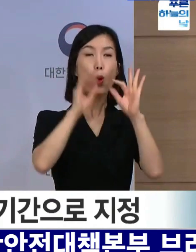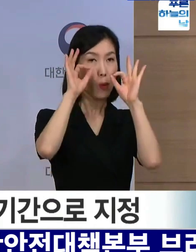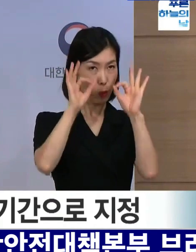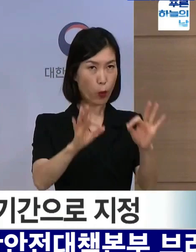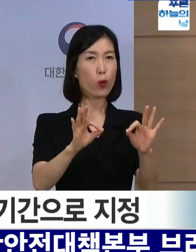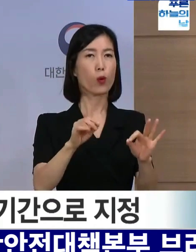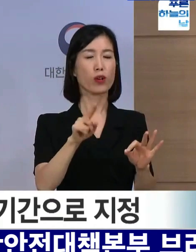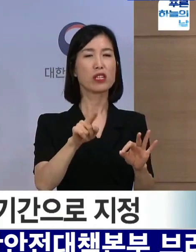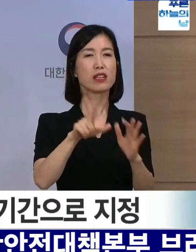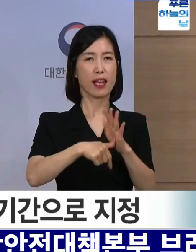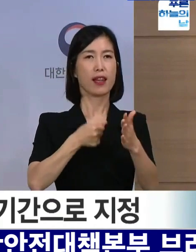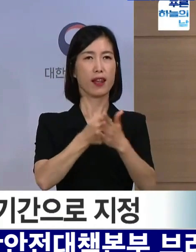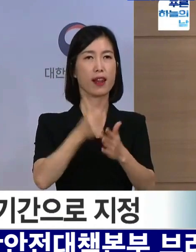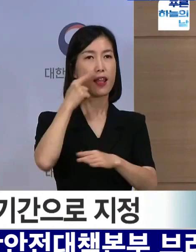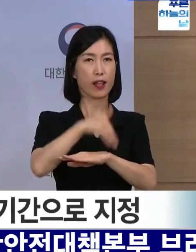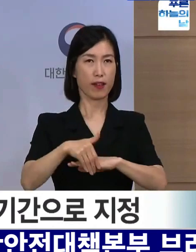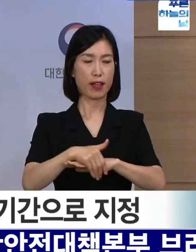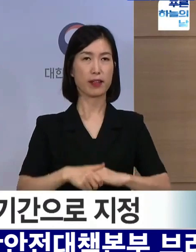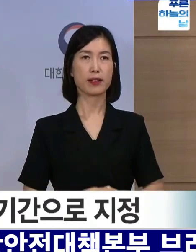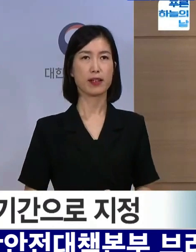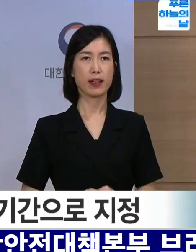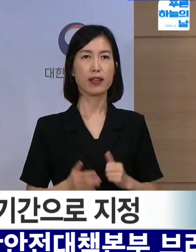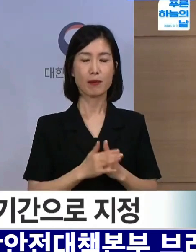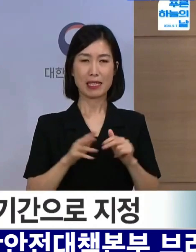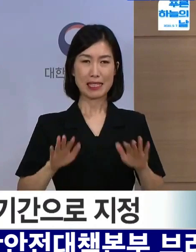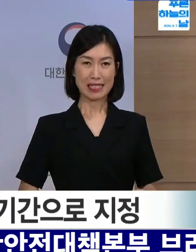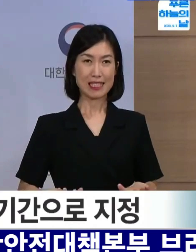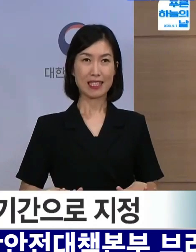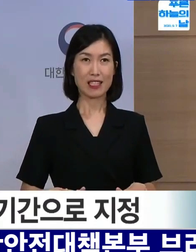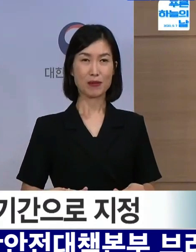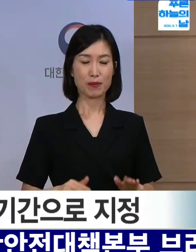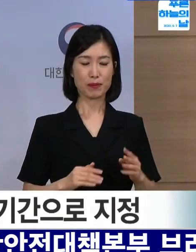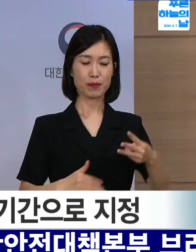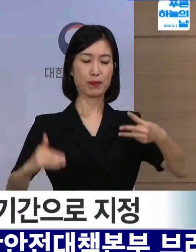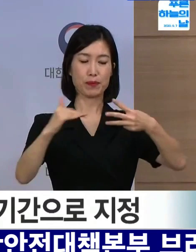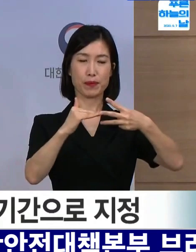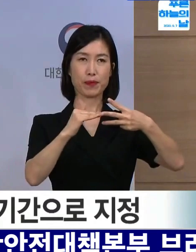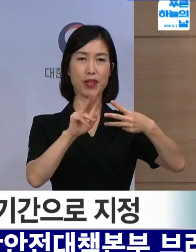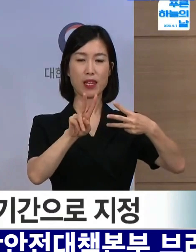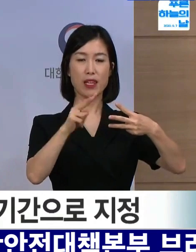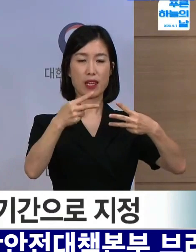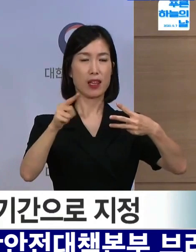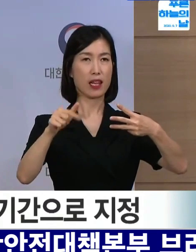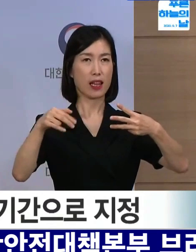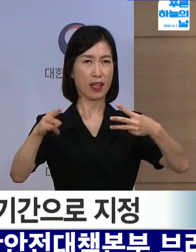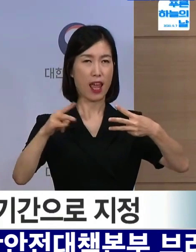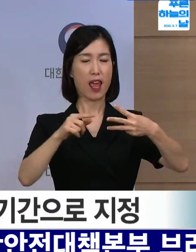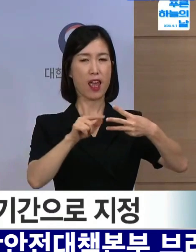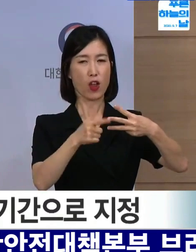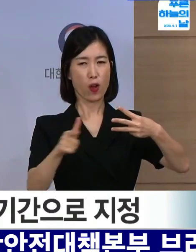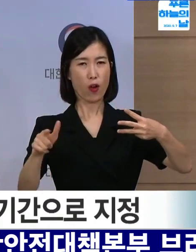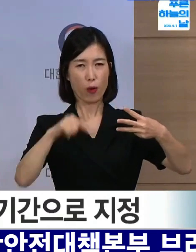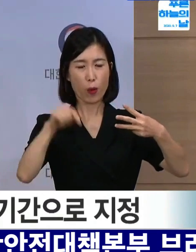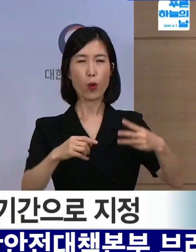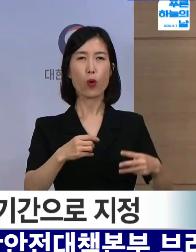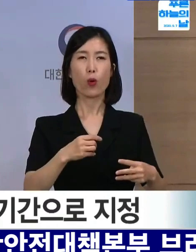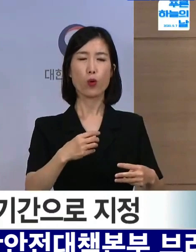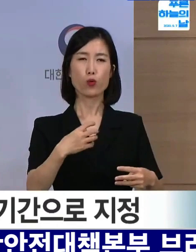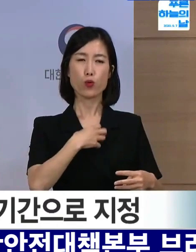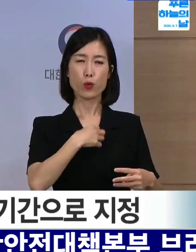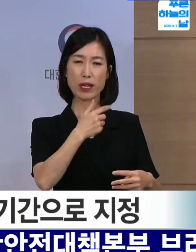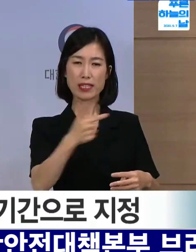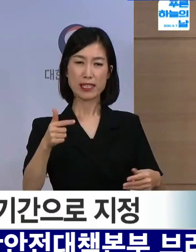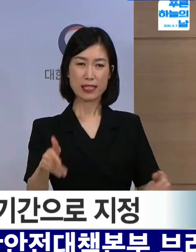그 수위를 결정하고자 합니다. 따라서 현재 2단계에 준환한 여러 조치들 중에서 고위험시설의 운영